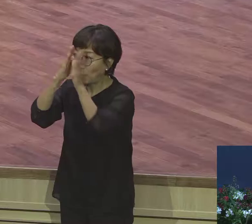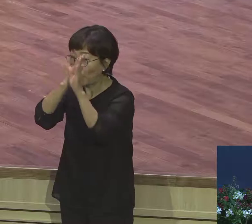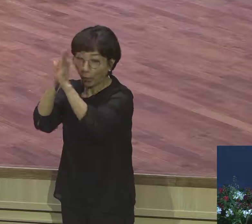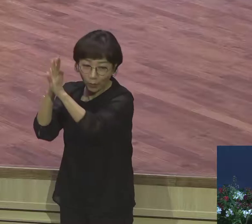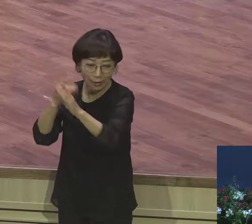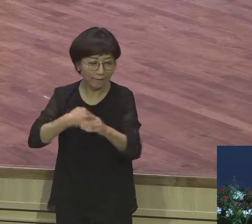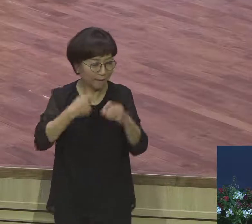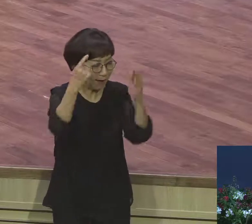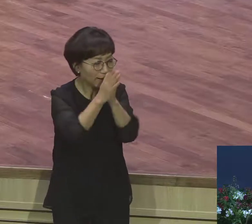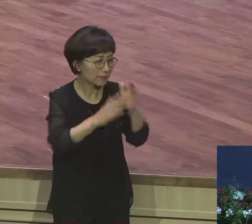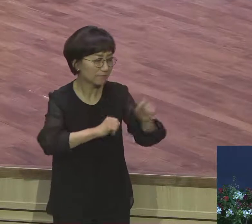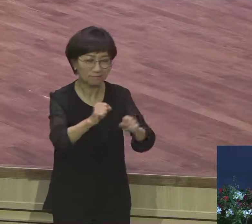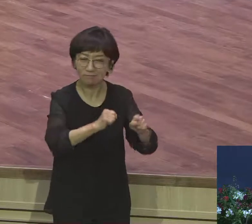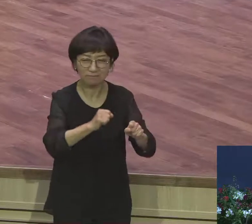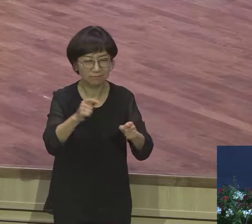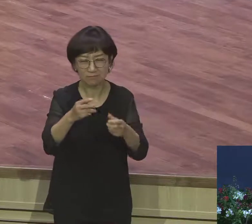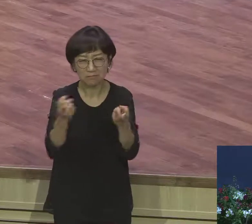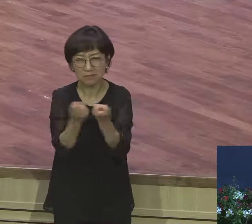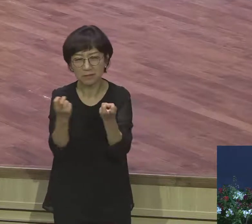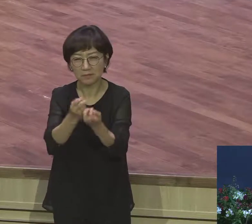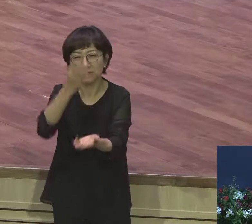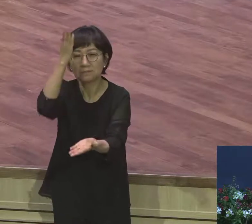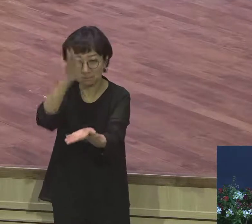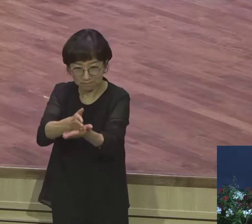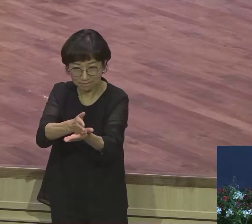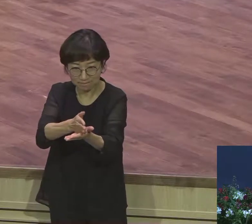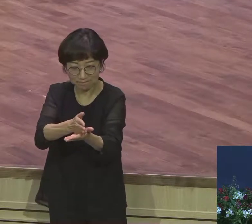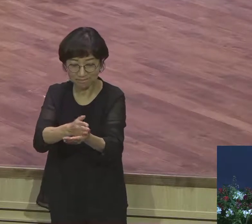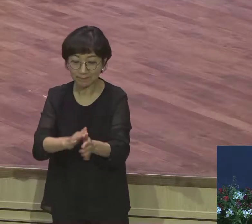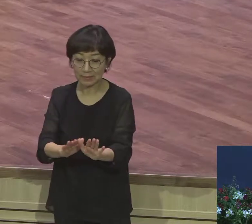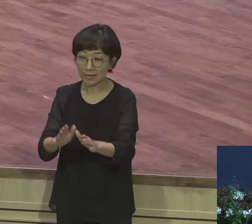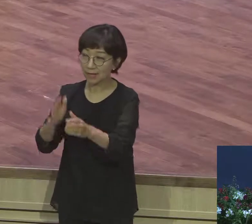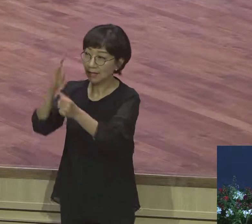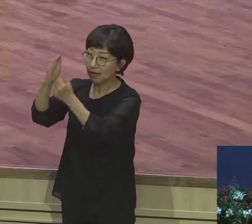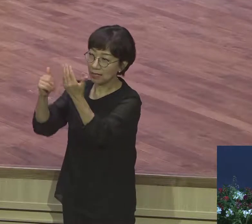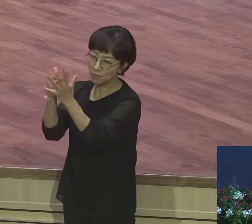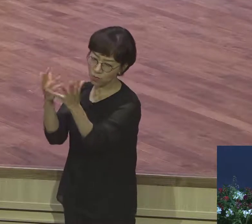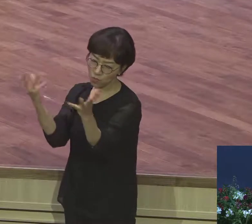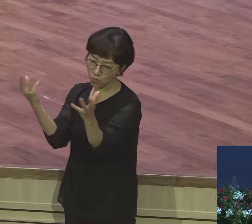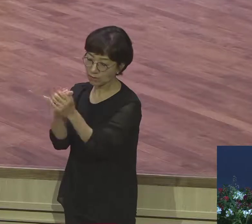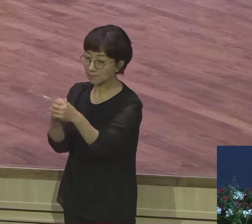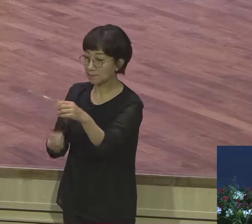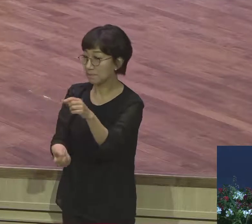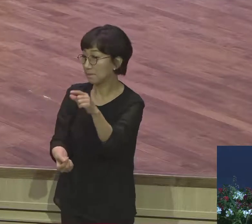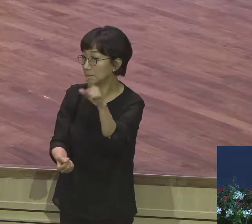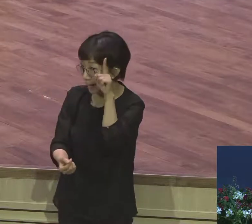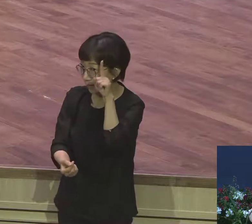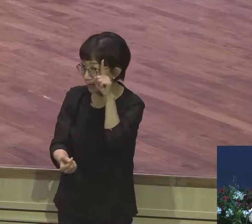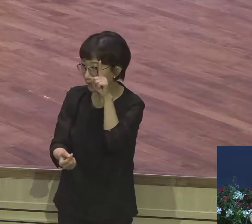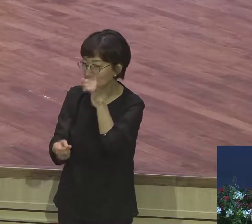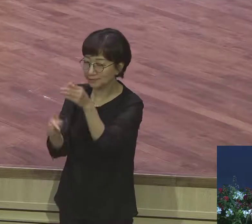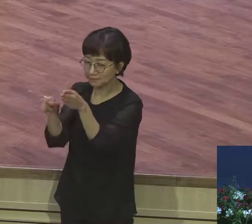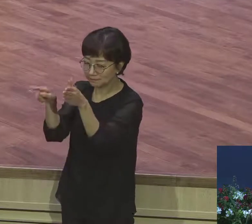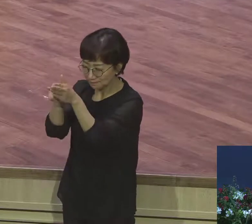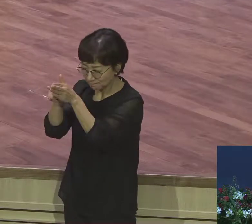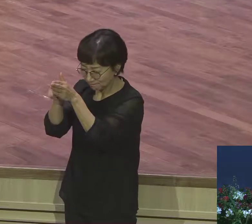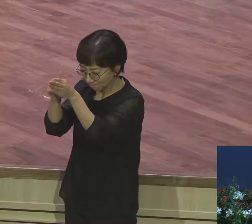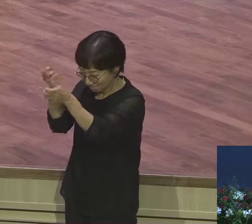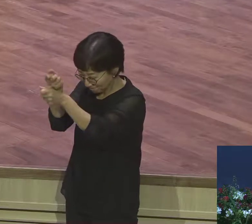하나님을 전적으로 100% 신뢰해야 돼요 100% 100%입니다 100